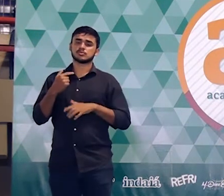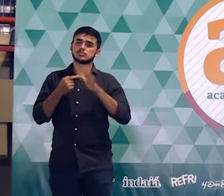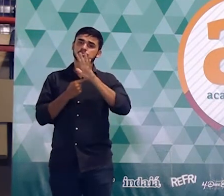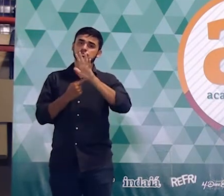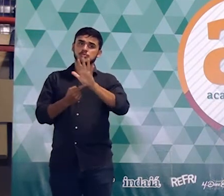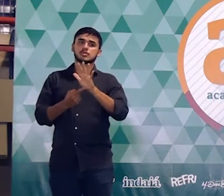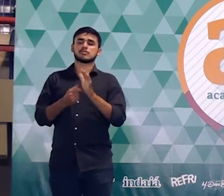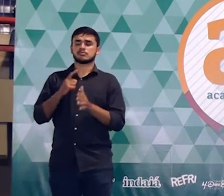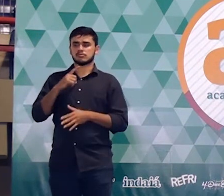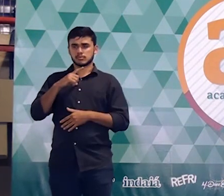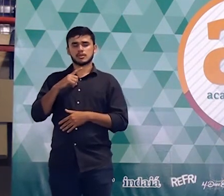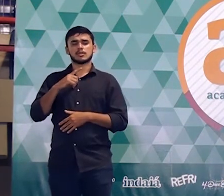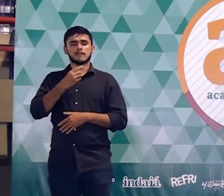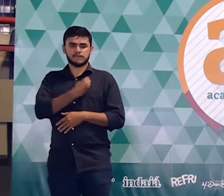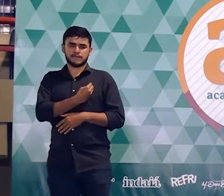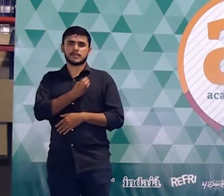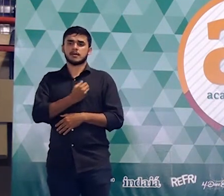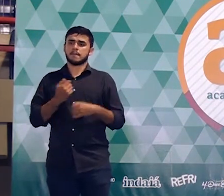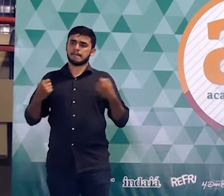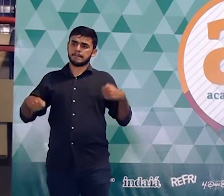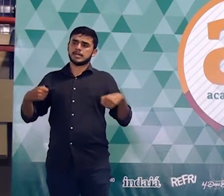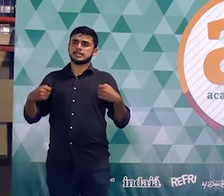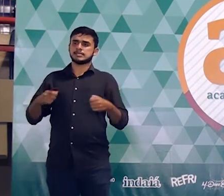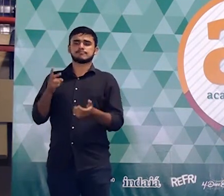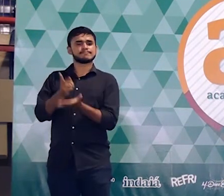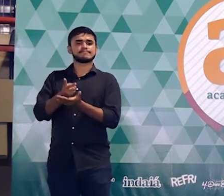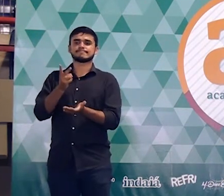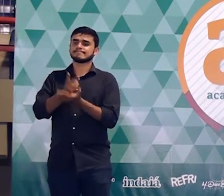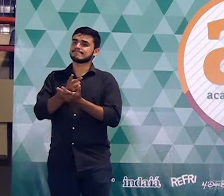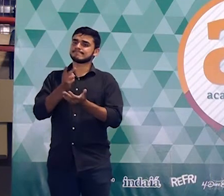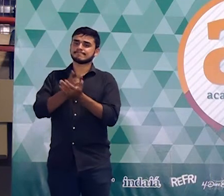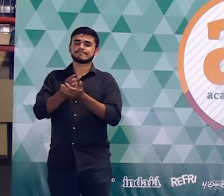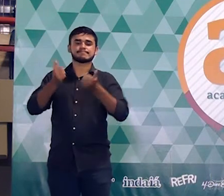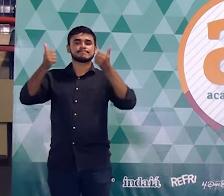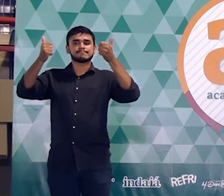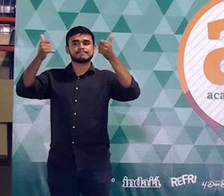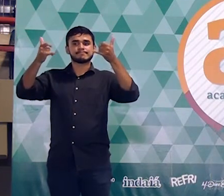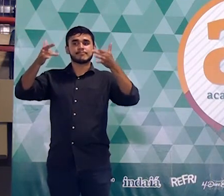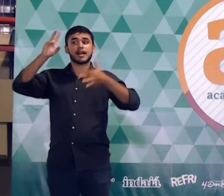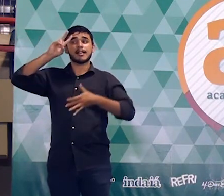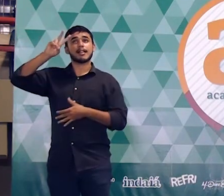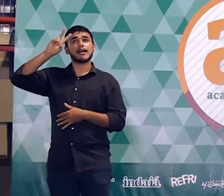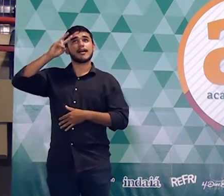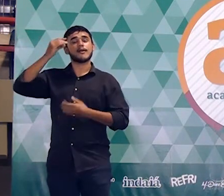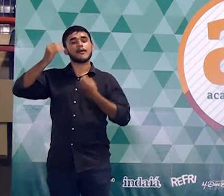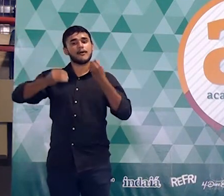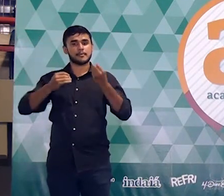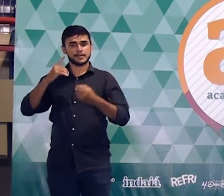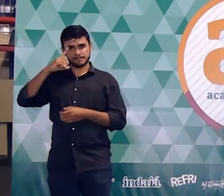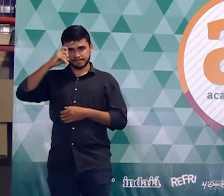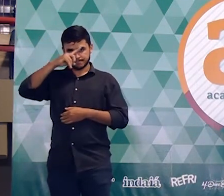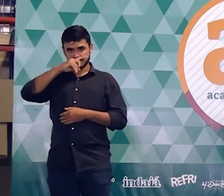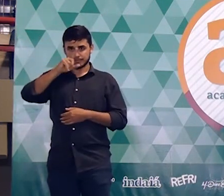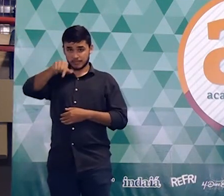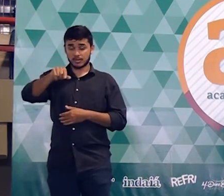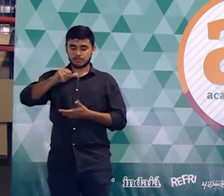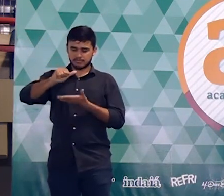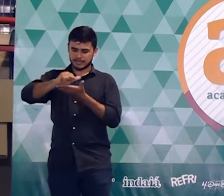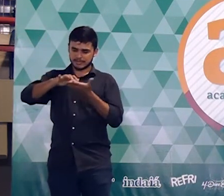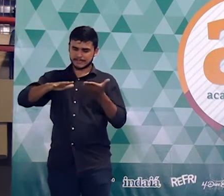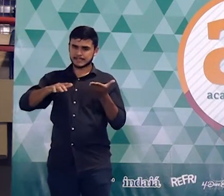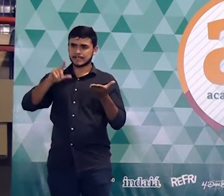assim pessoal existem coisas na vida que a gente precisa sempre ficar lembrando a gente sabe que é muito difícil a tarefa